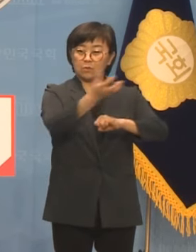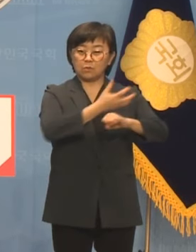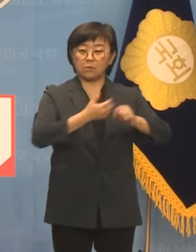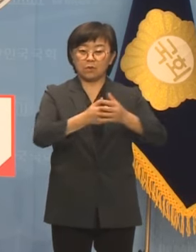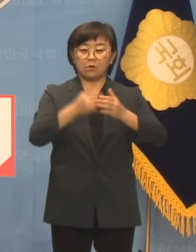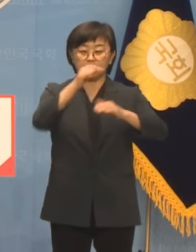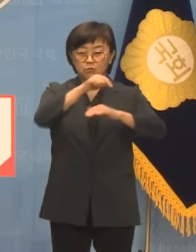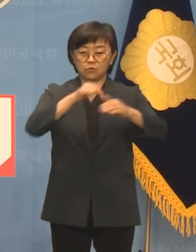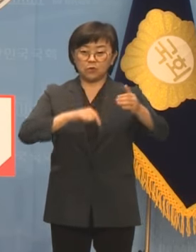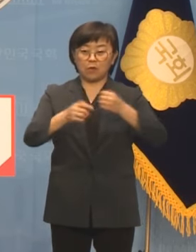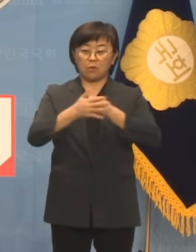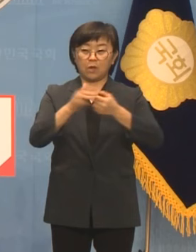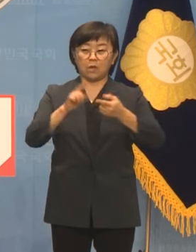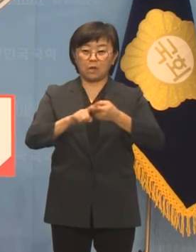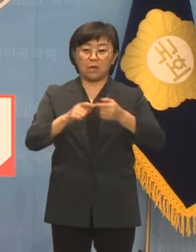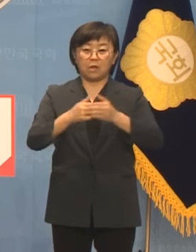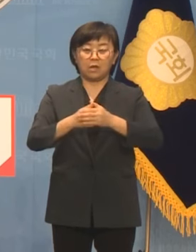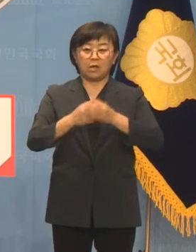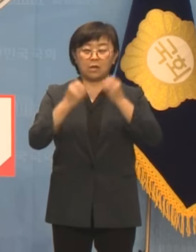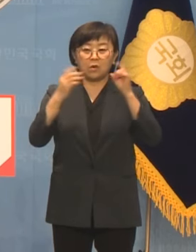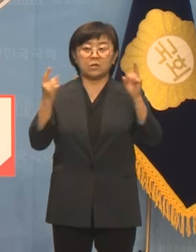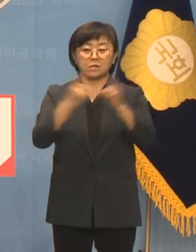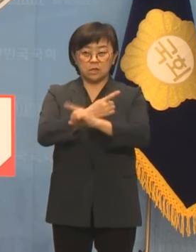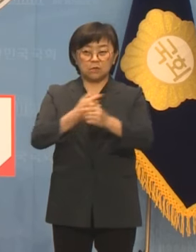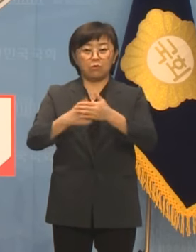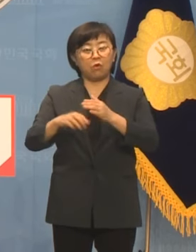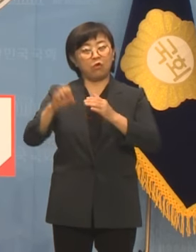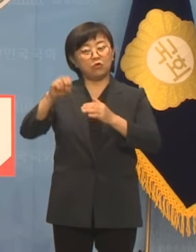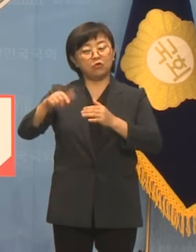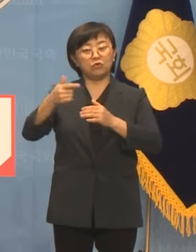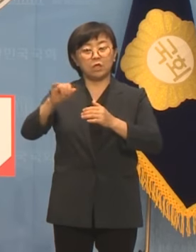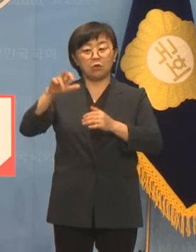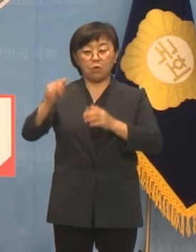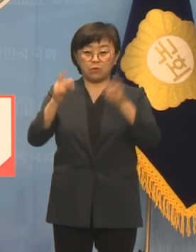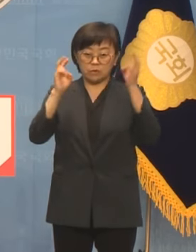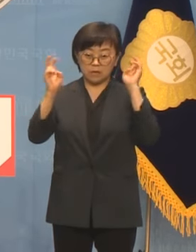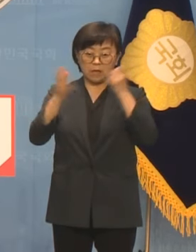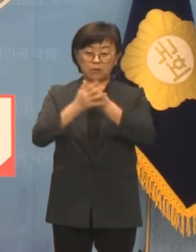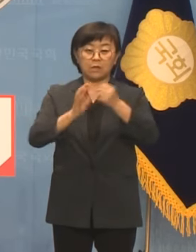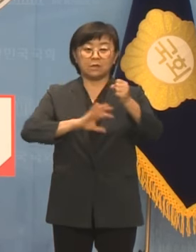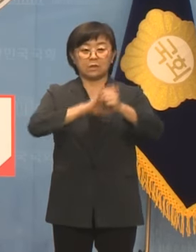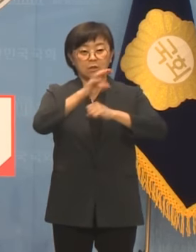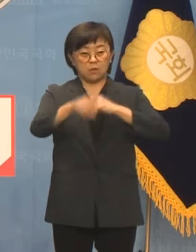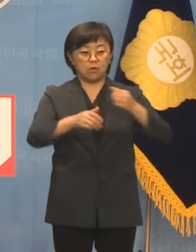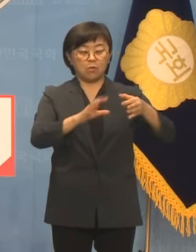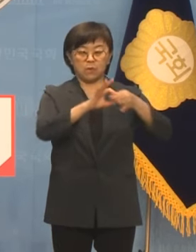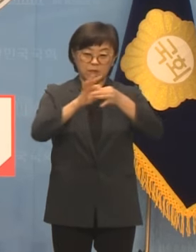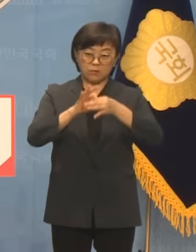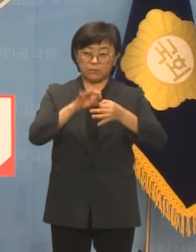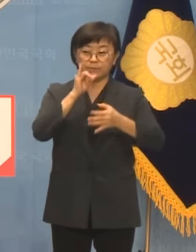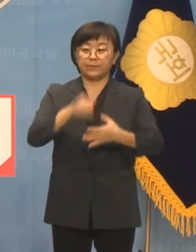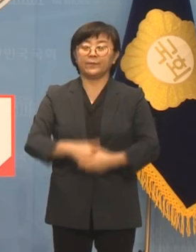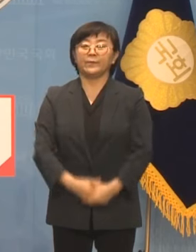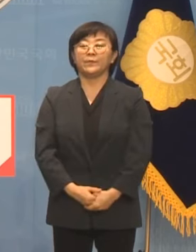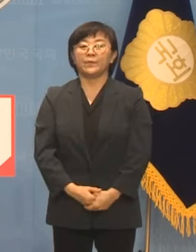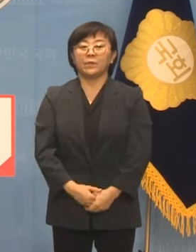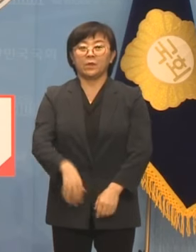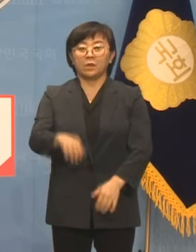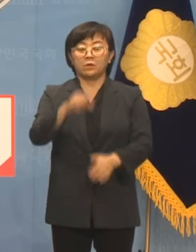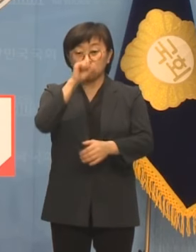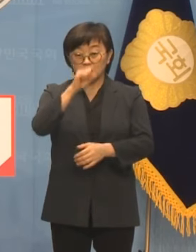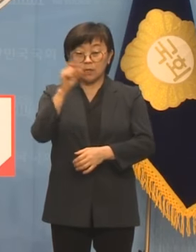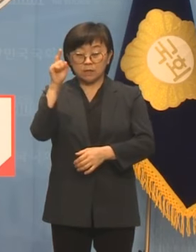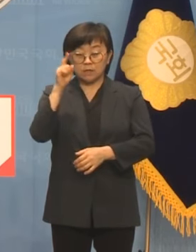국내외 유수의 혁신 유니콘 기업들과의 탄탄한 글로벌 인적 네트워크를 쌓아왔습니다. 좋으나